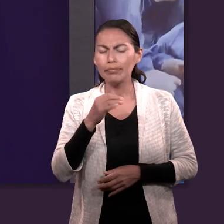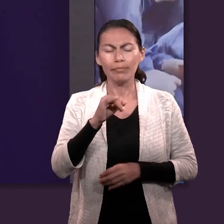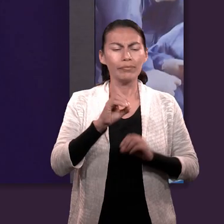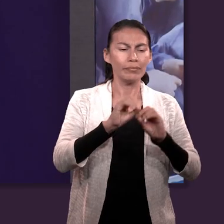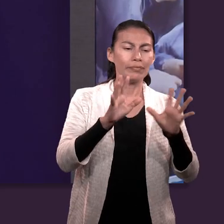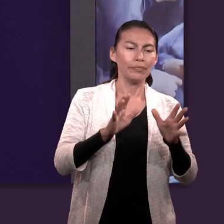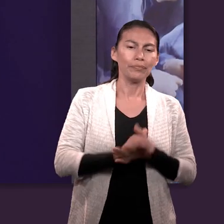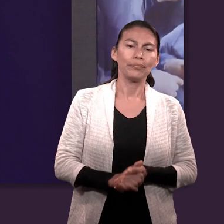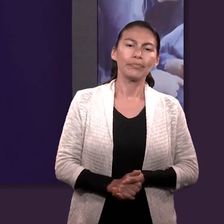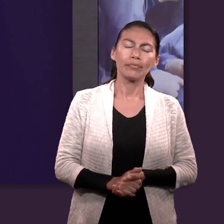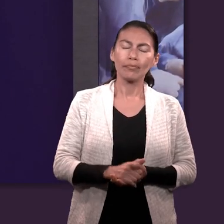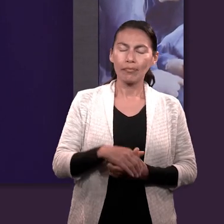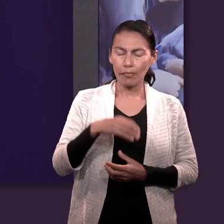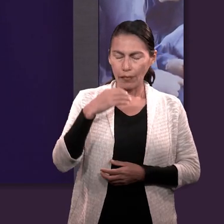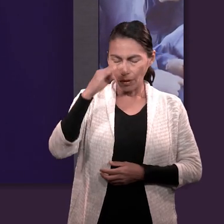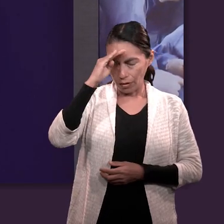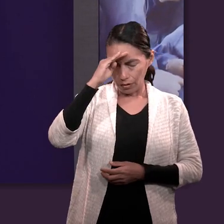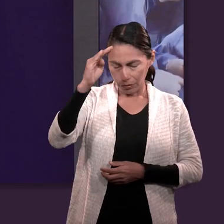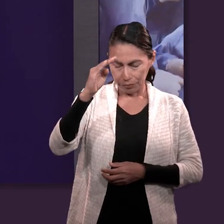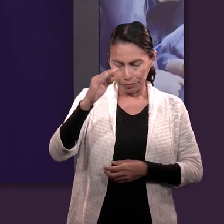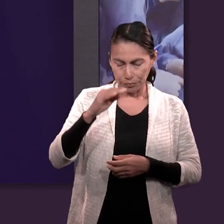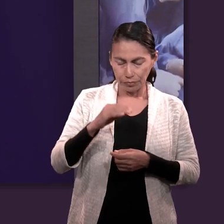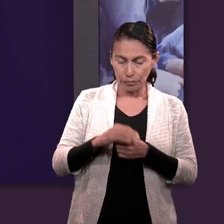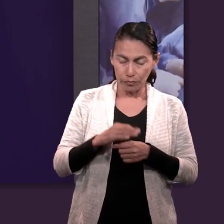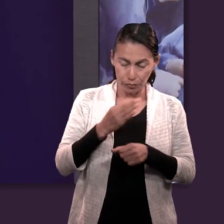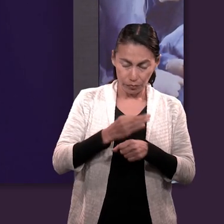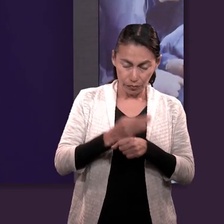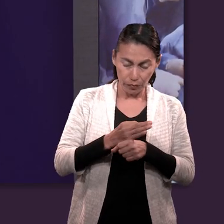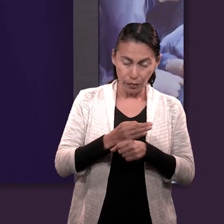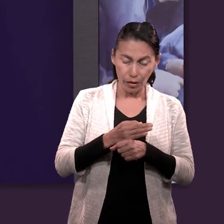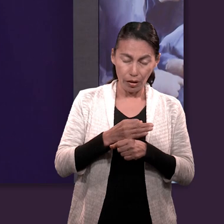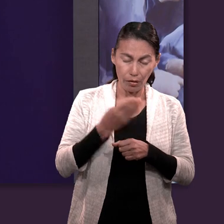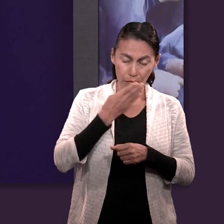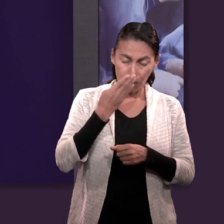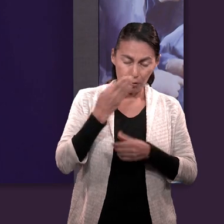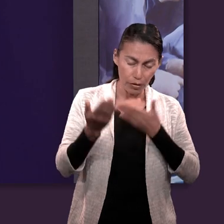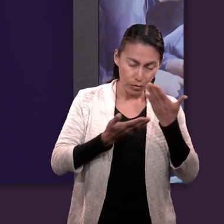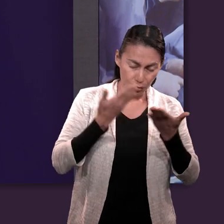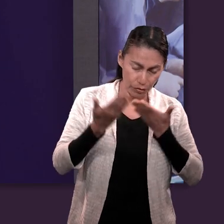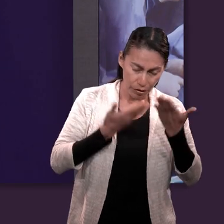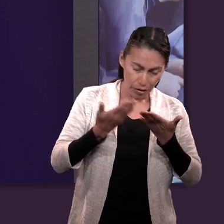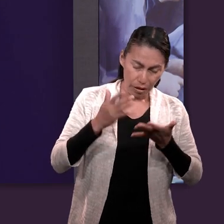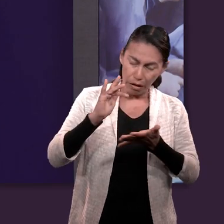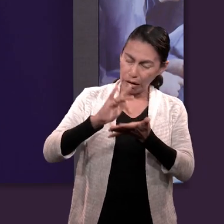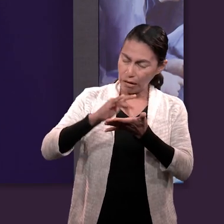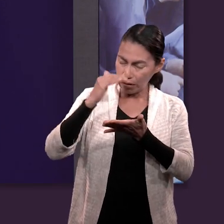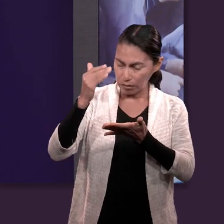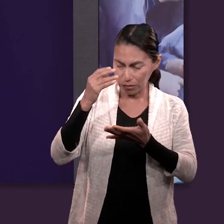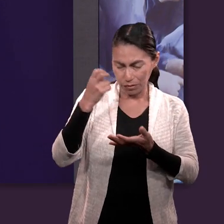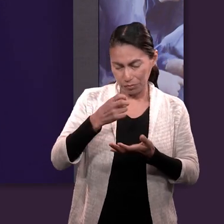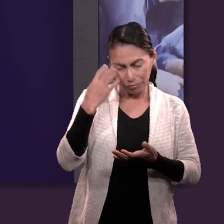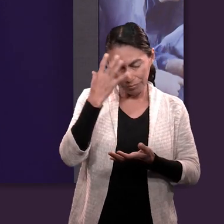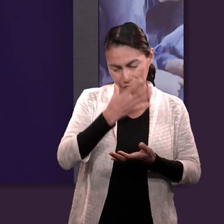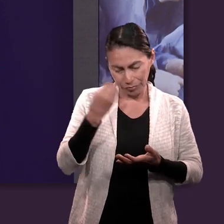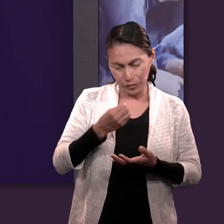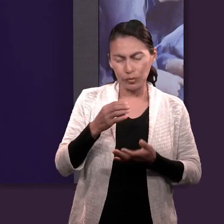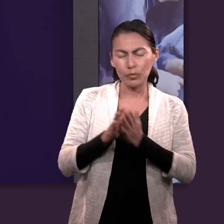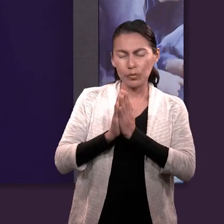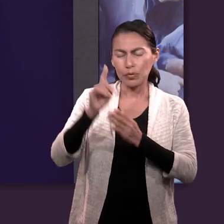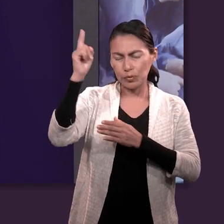Señor, te damos gracias por la oportunidad de estudiar tu palabra. Te pedimos que nos acompañes, que nos inspires y nos dirijas en este repaso. En el nombre de